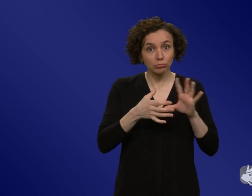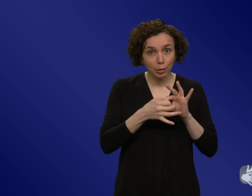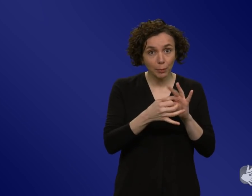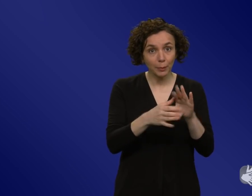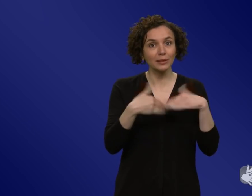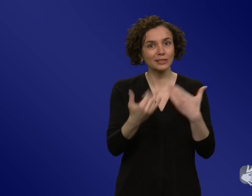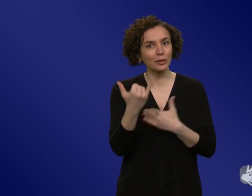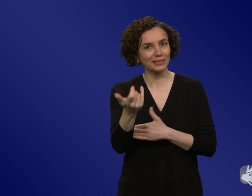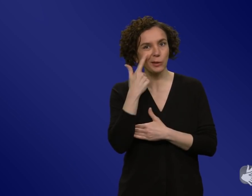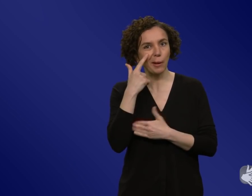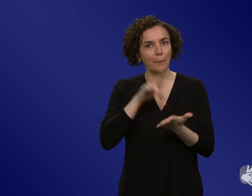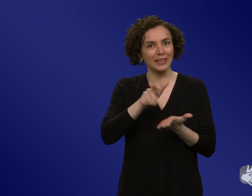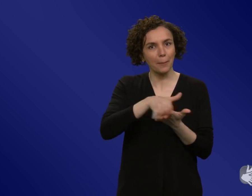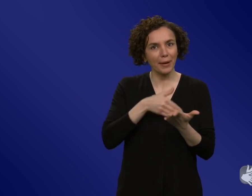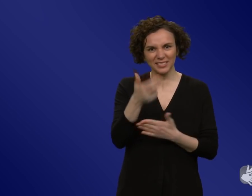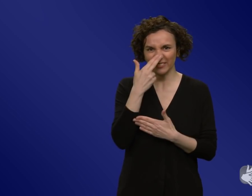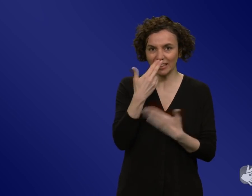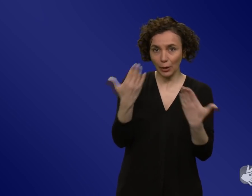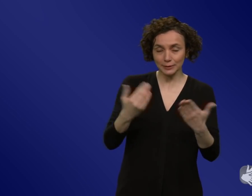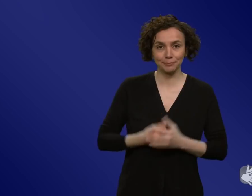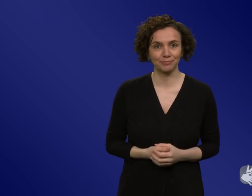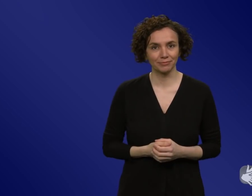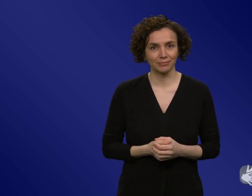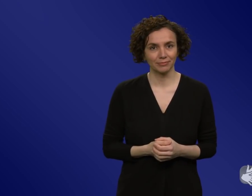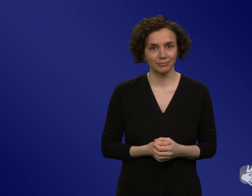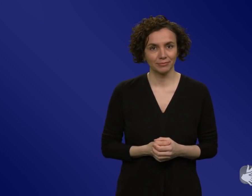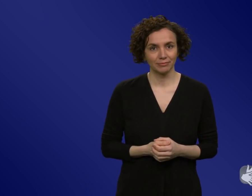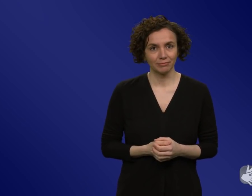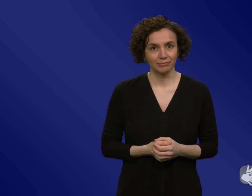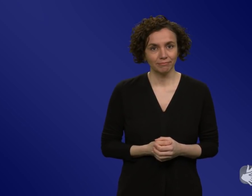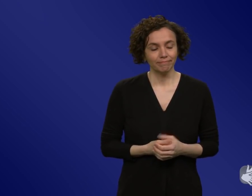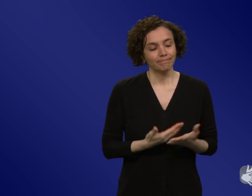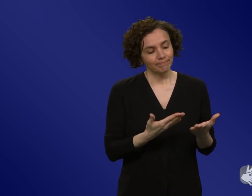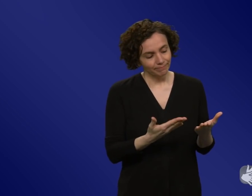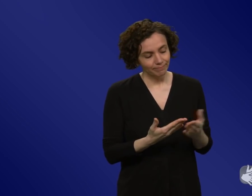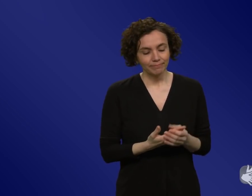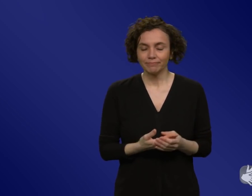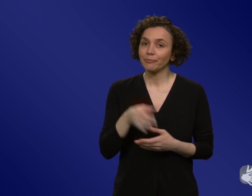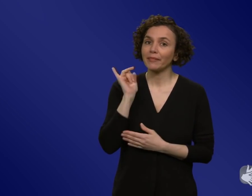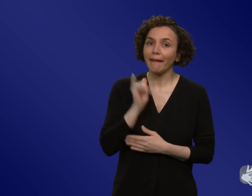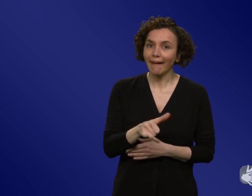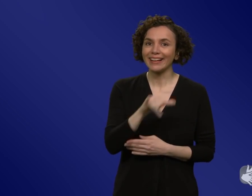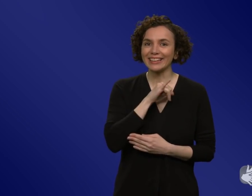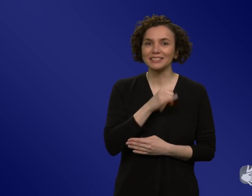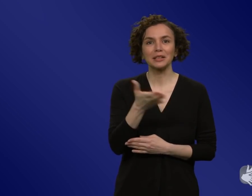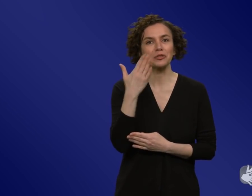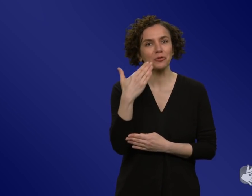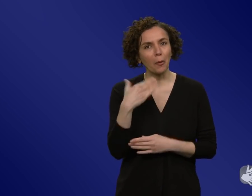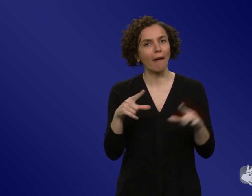Bürger, so im Abgleich mit der Wirklichkeit? Ja, das ist ganz interessant. Als wir noch Delta hatten, da konnten wir ziemlich genau